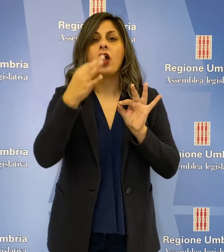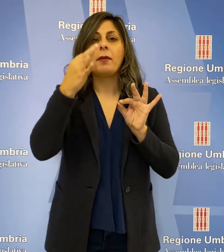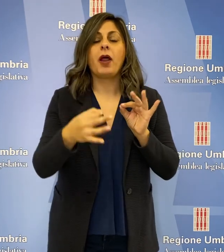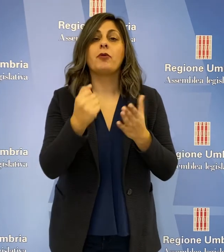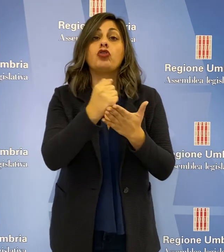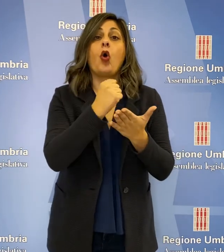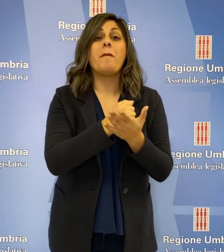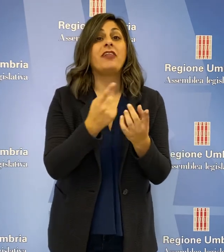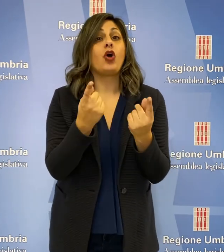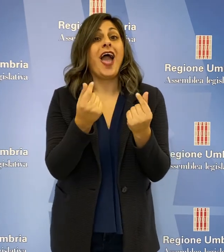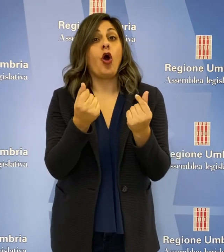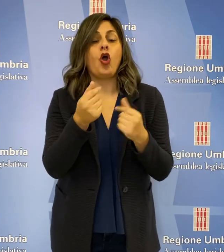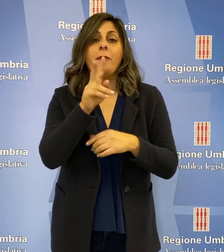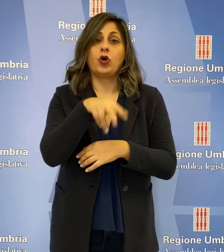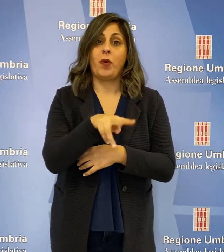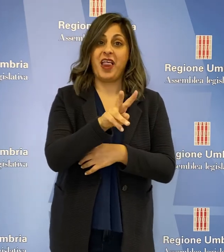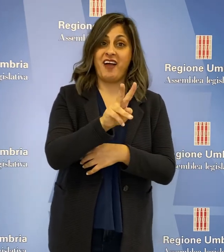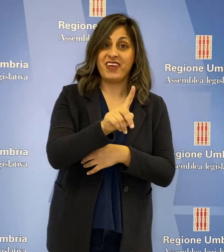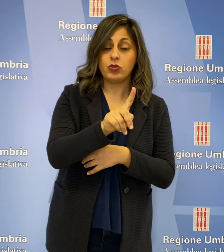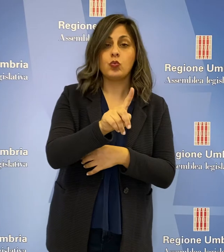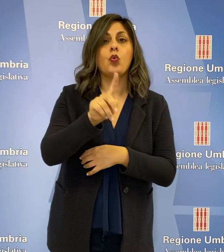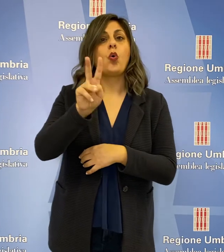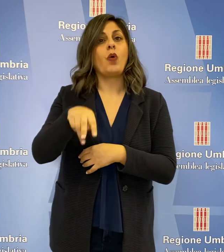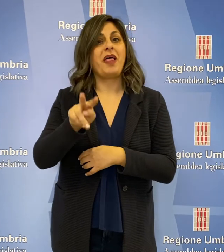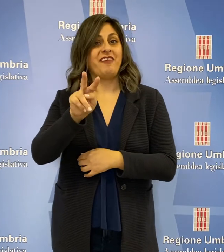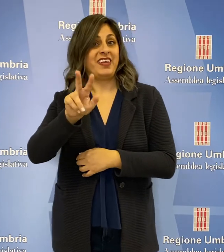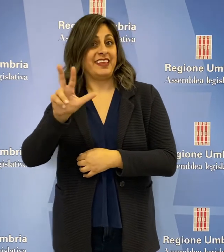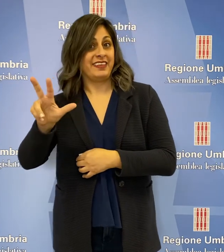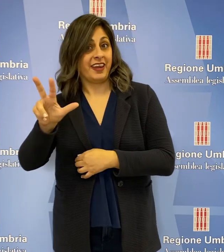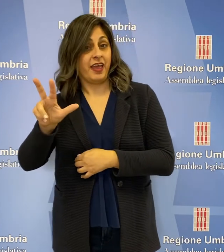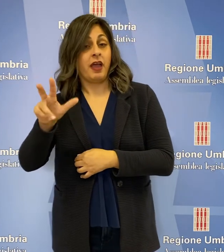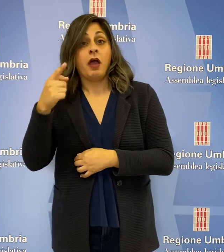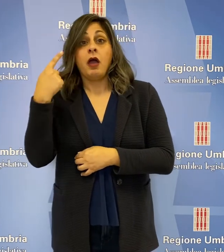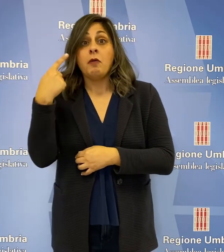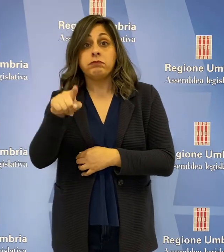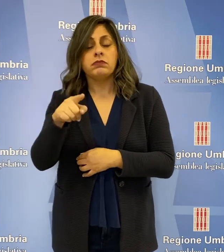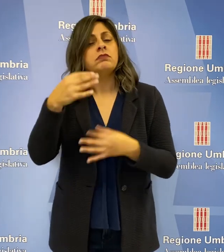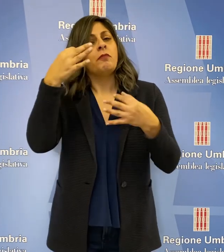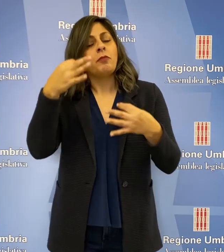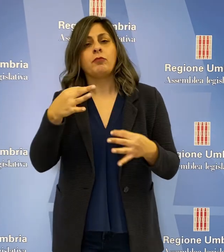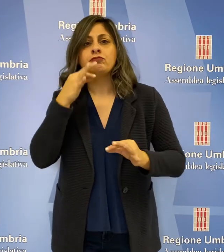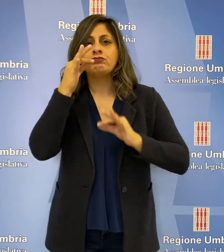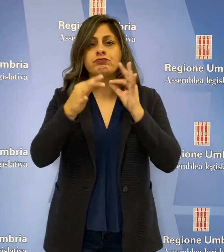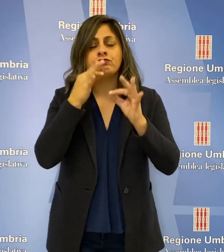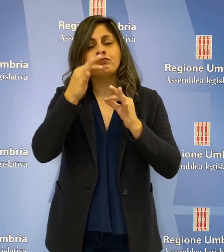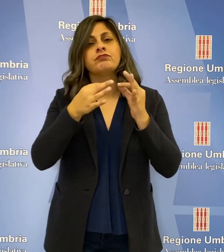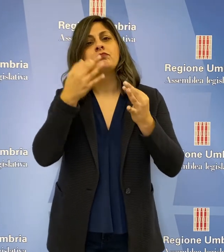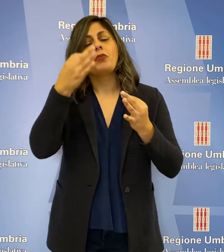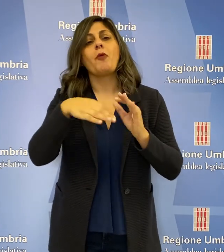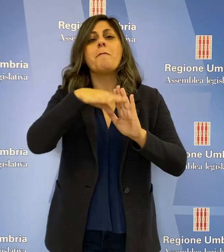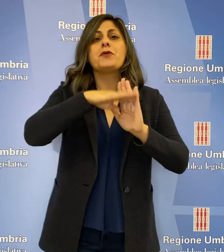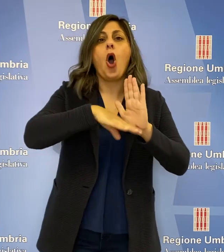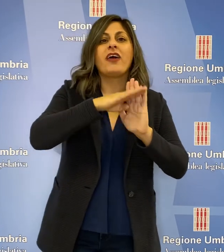concertazione sul documento economico 2021-2023 in cui si traccia la visione